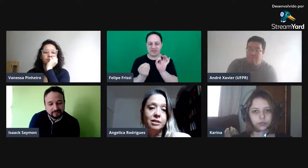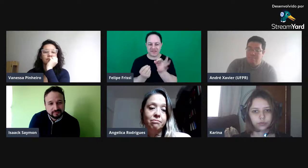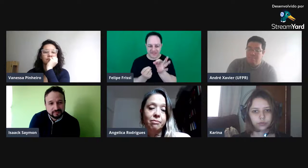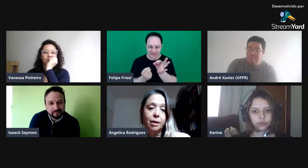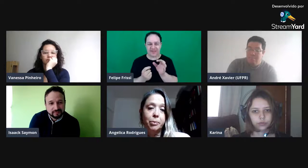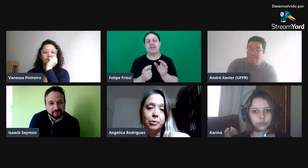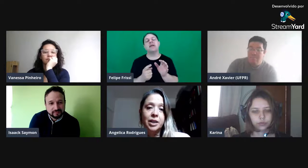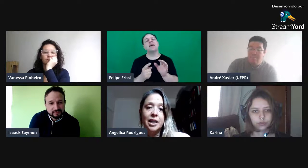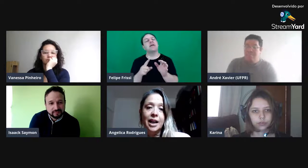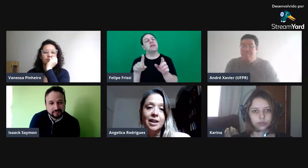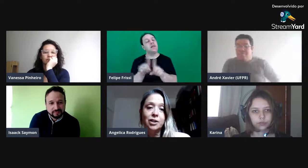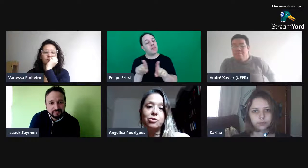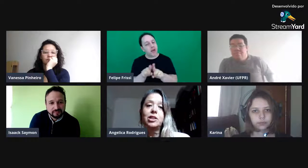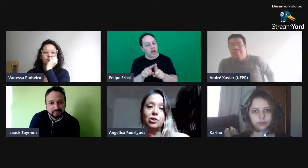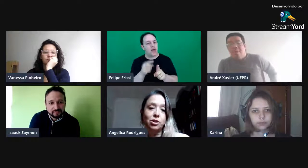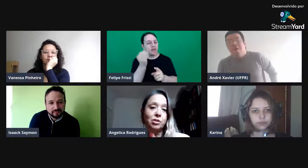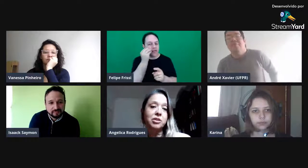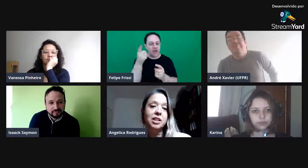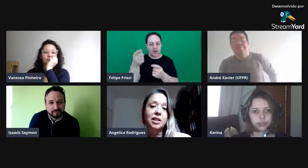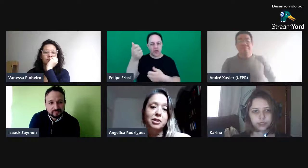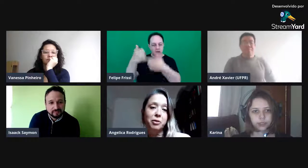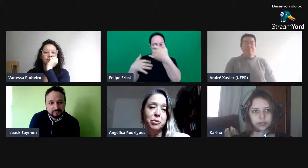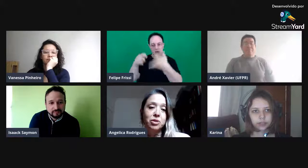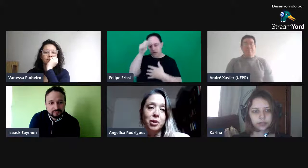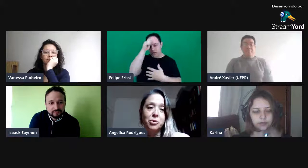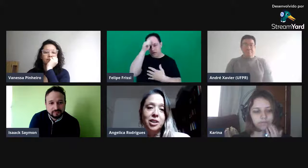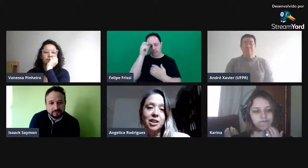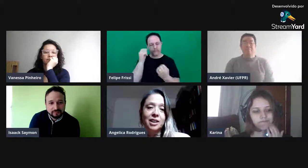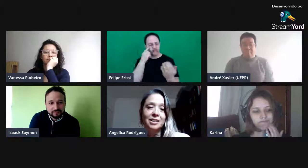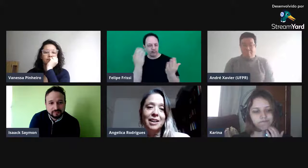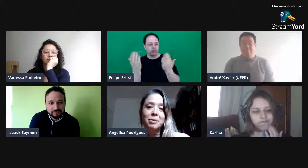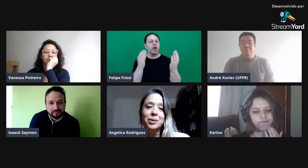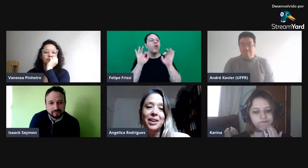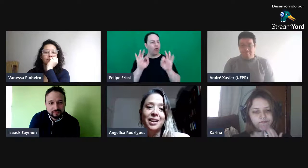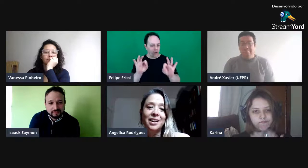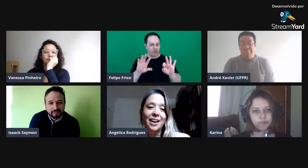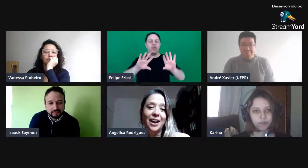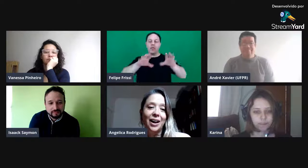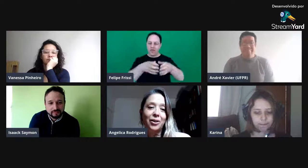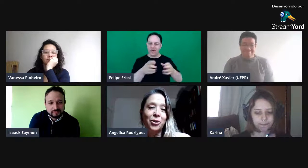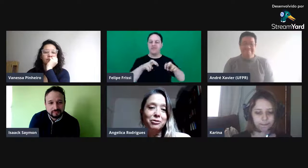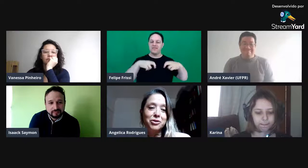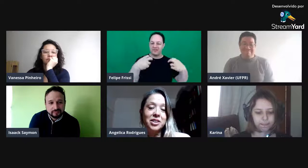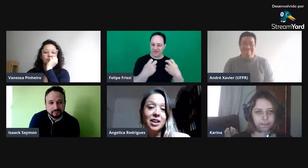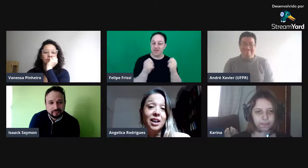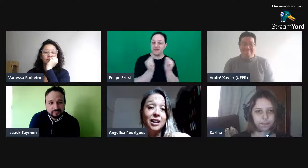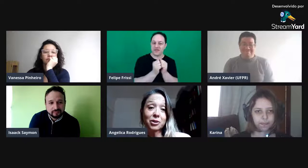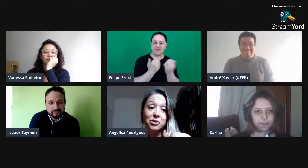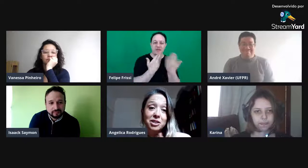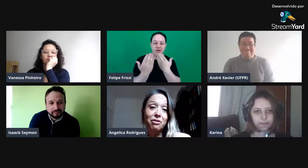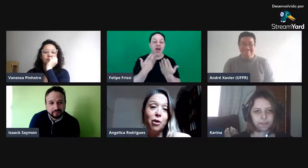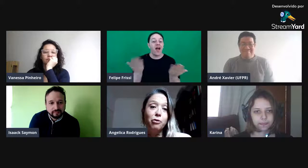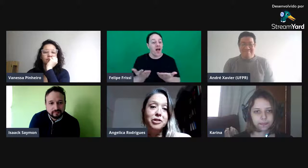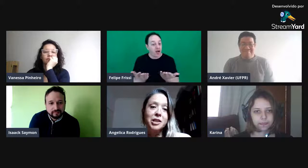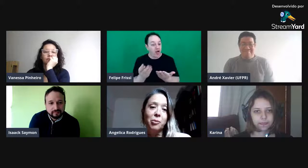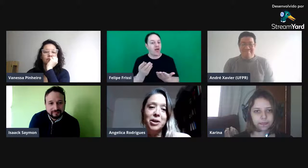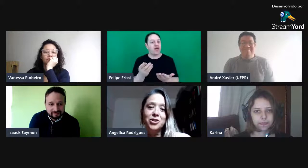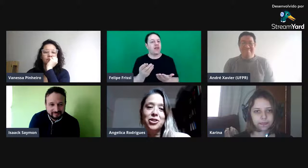ponderar aí essas questões e com certeza vamos nos reunir, né? Porque agora você, inclusive, é oficialmente já